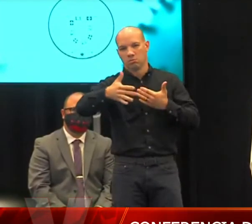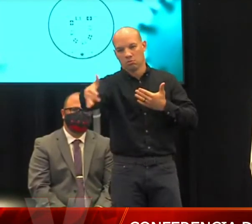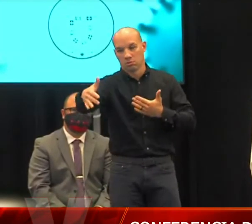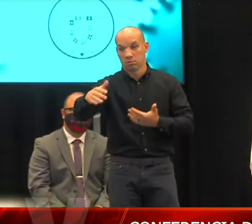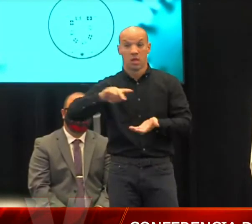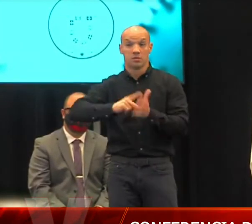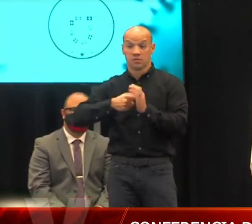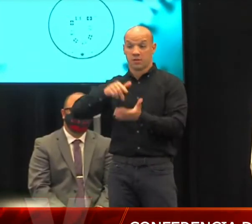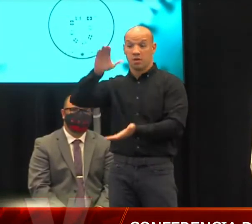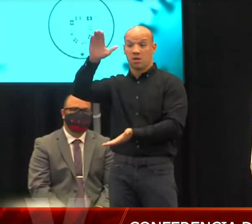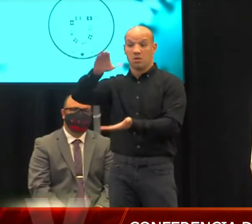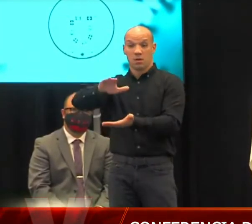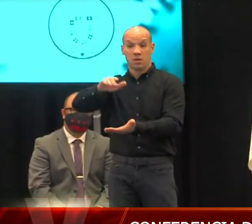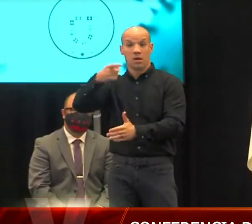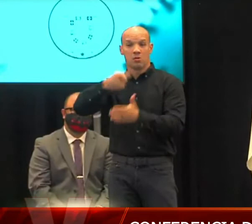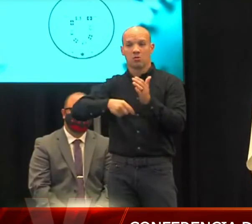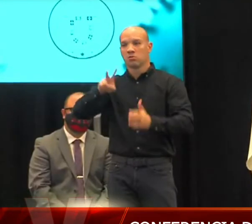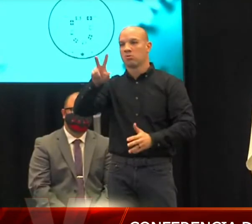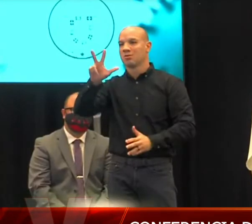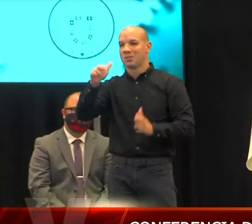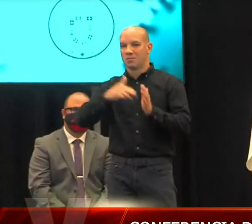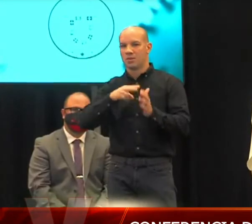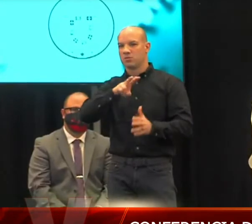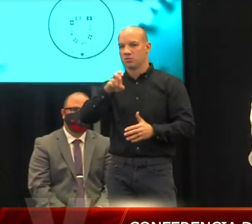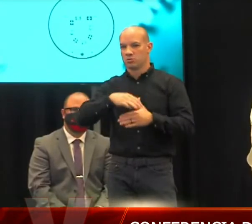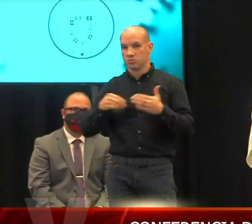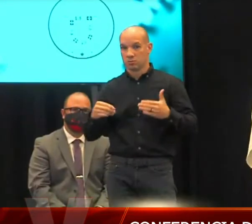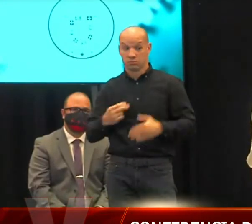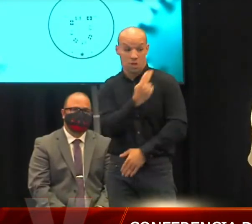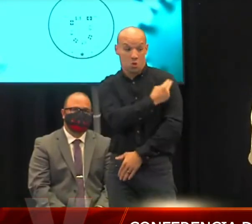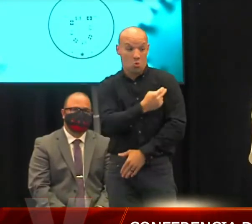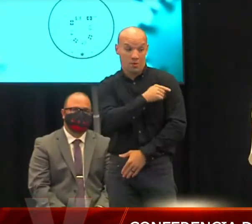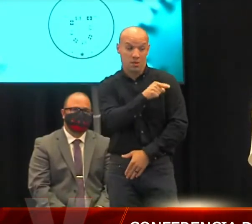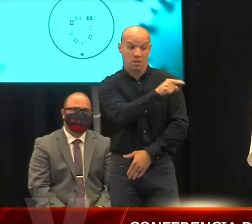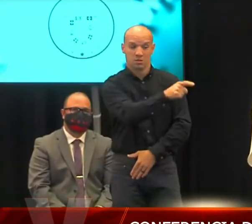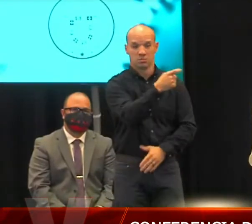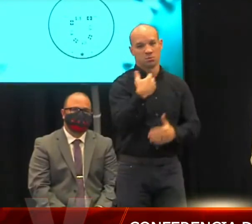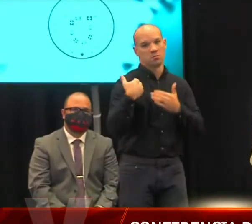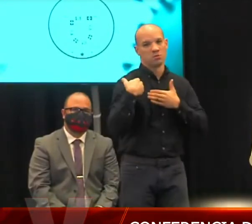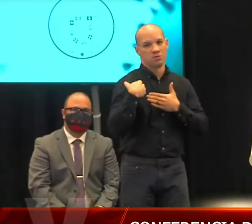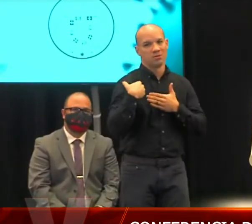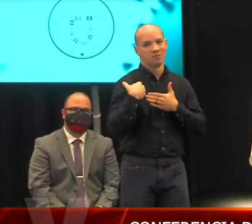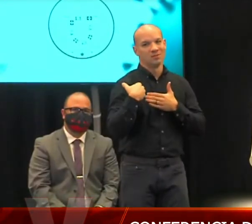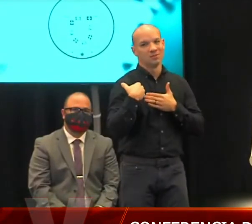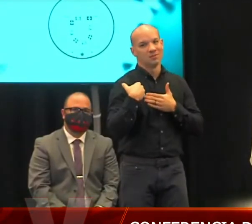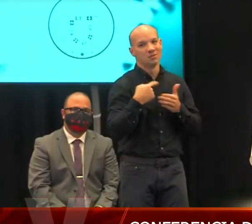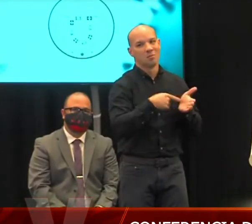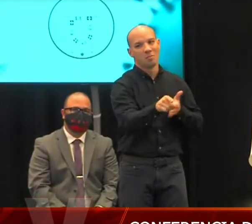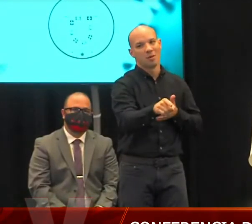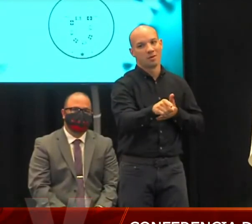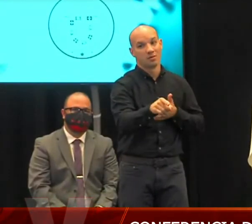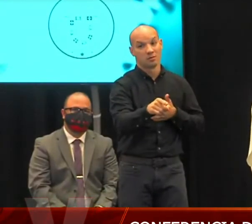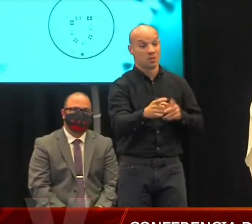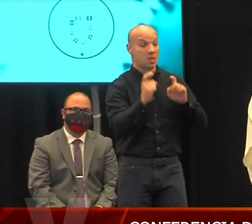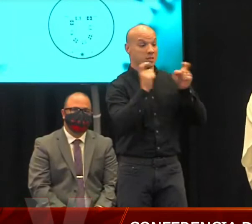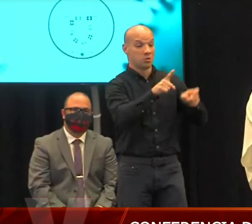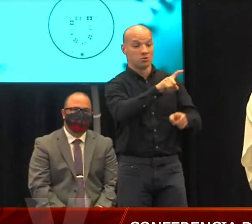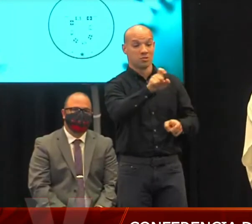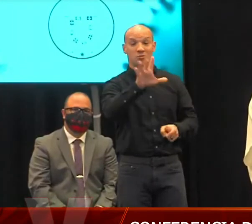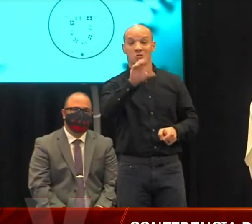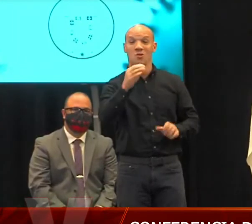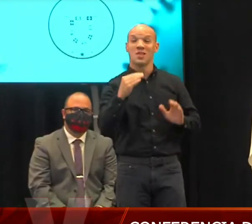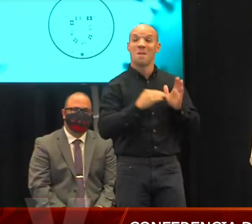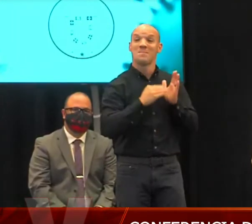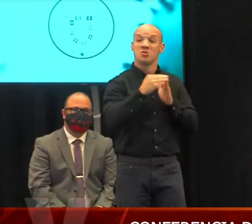hospital tiene que hacer la cubierta. Recomendamos que el hospital recibió 150 millones de dólares. También recibe un 20% de